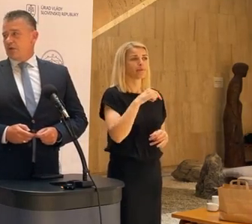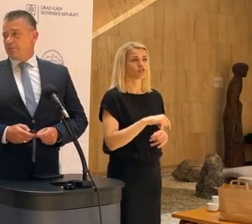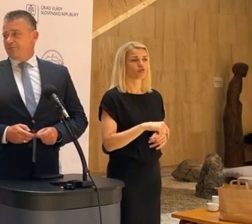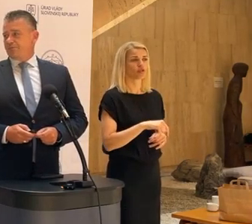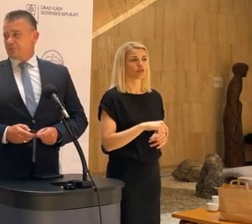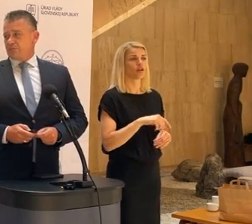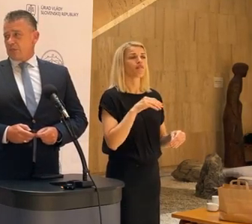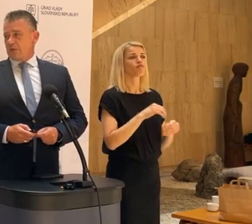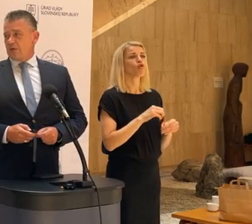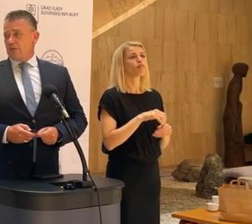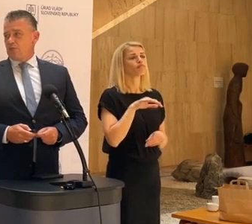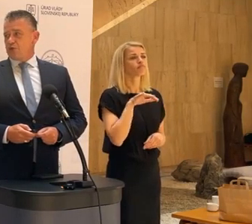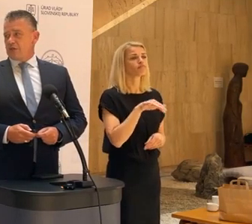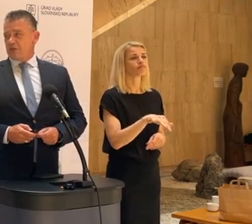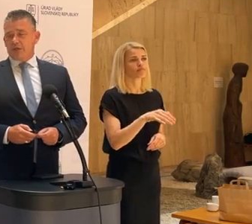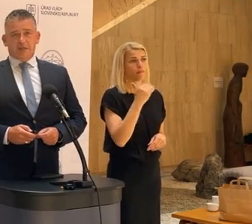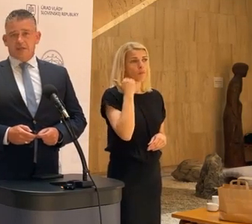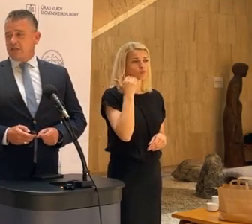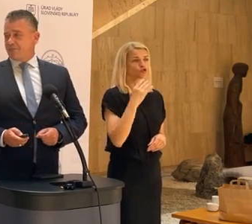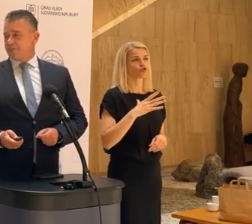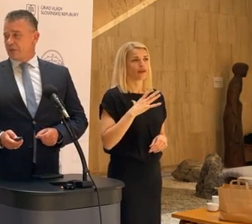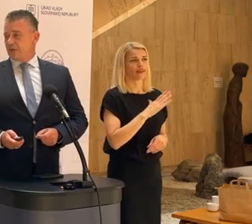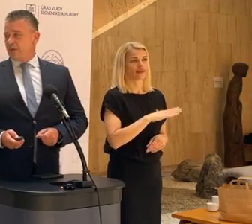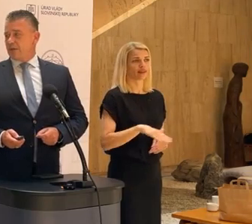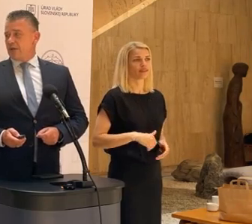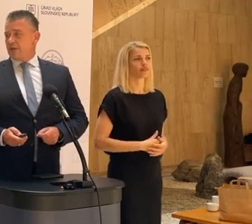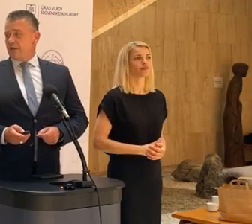muži, ženy a deti.